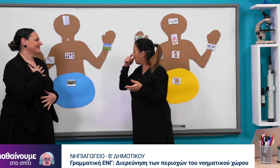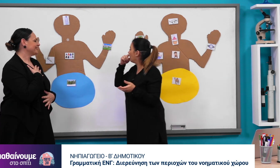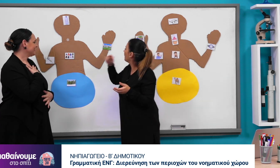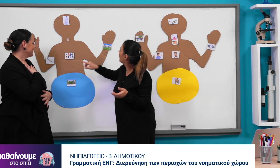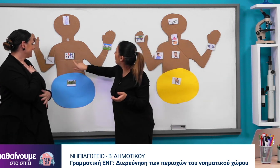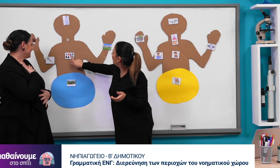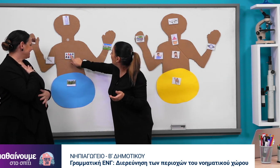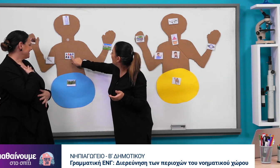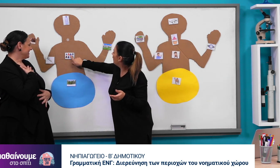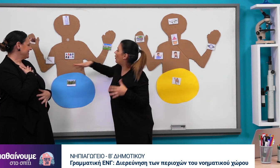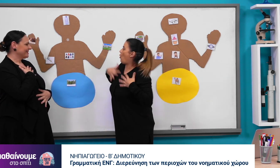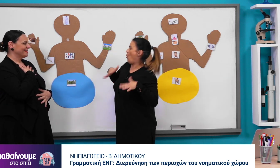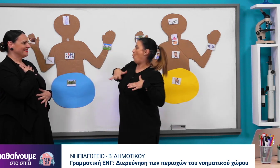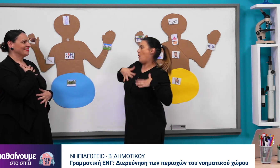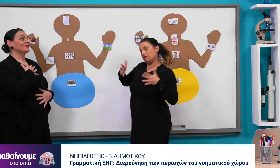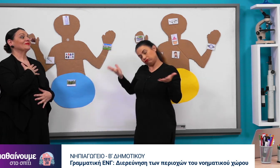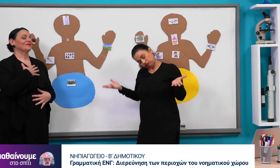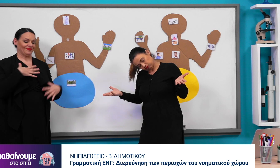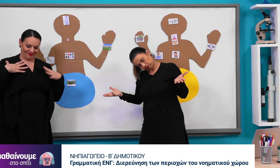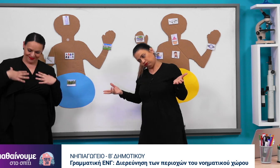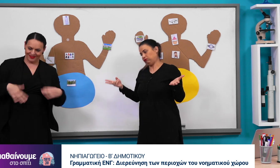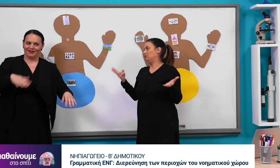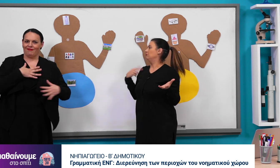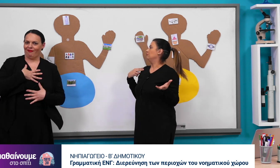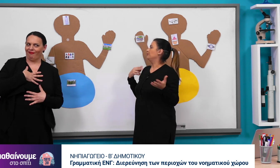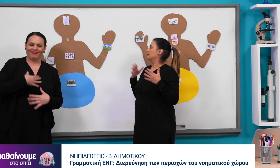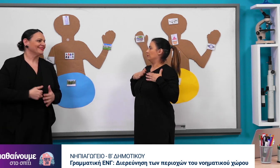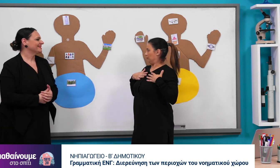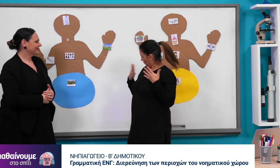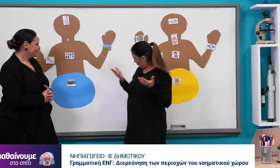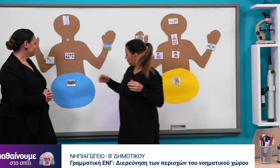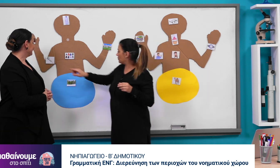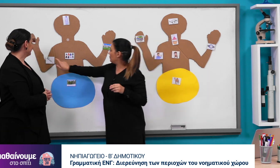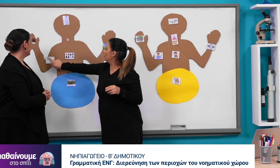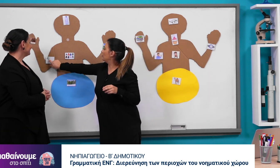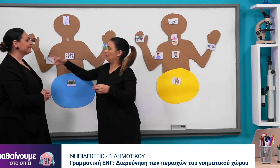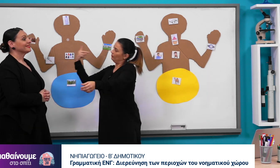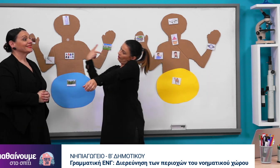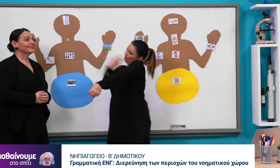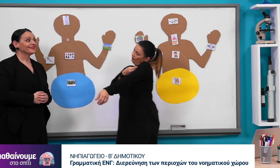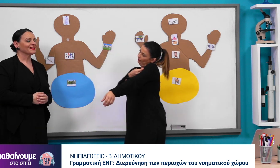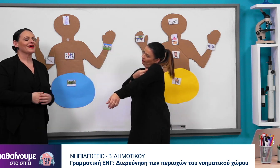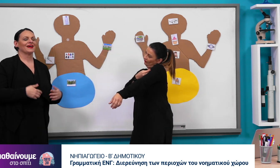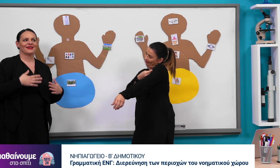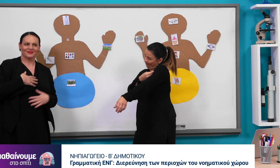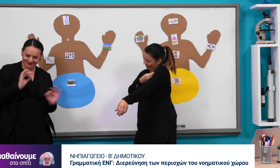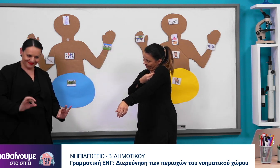σωστά. Τα ρούχα, πολύ ωραία, στον κορμό. Το εμβόλιο,